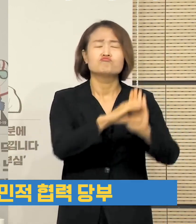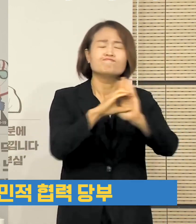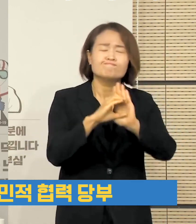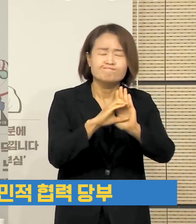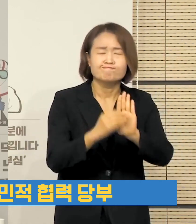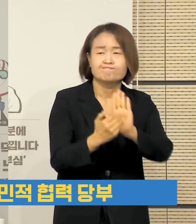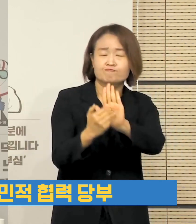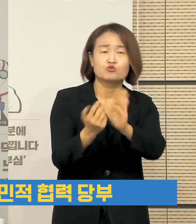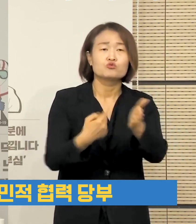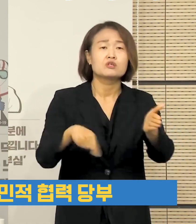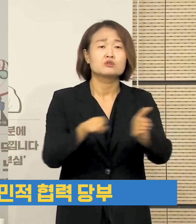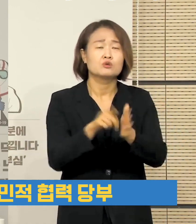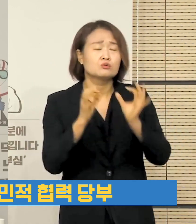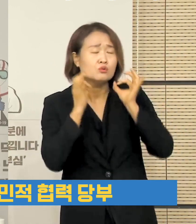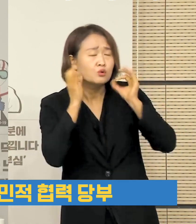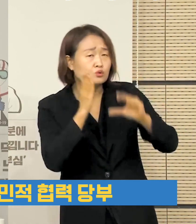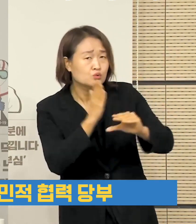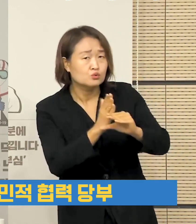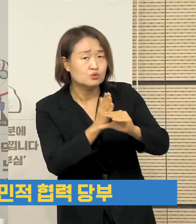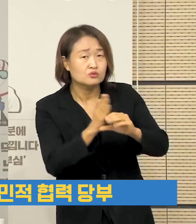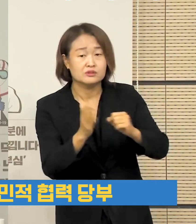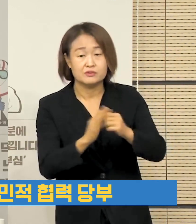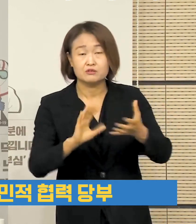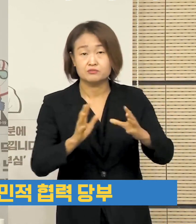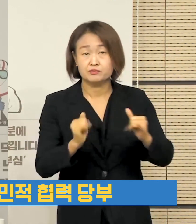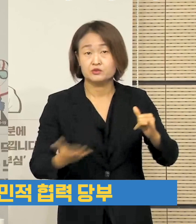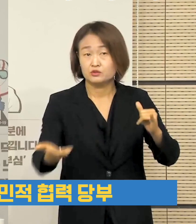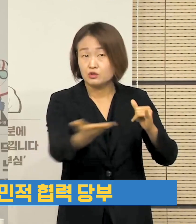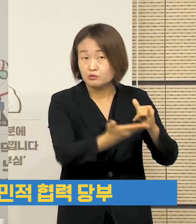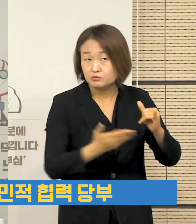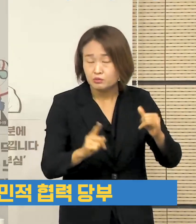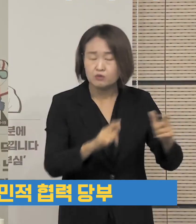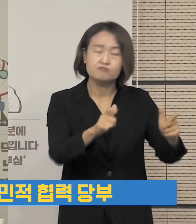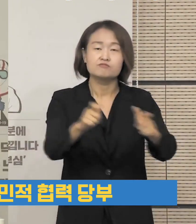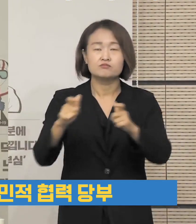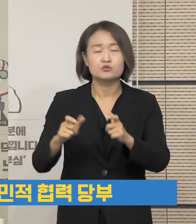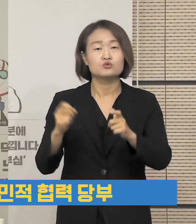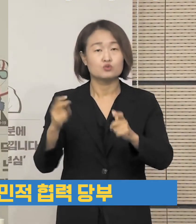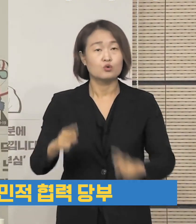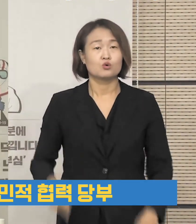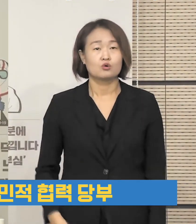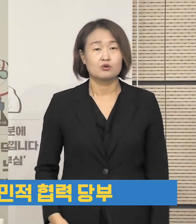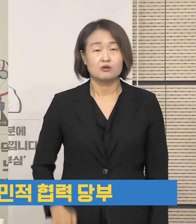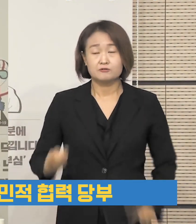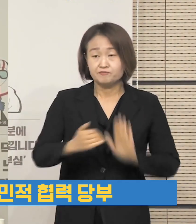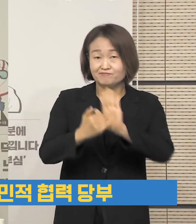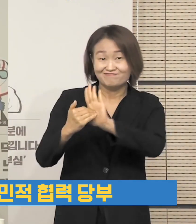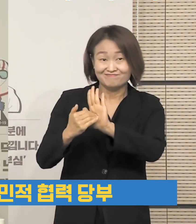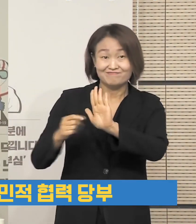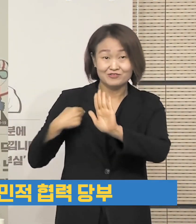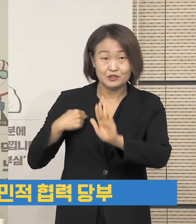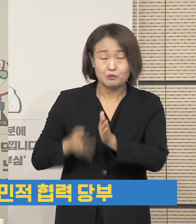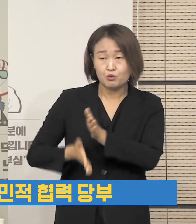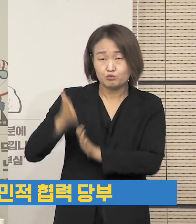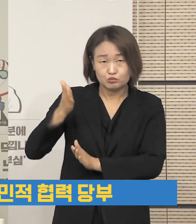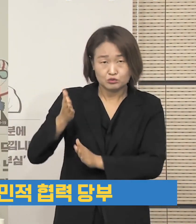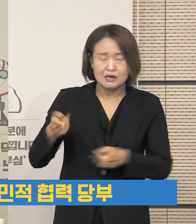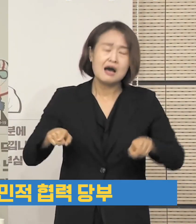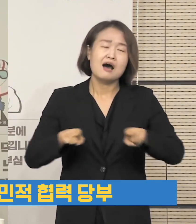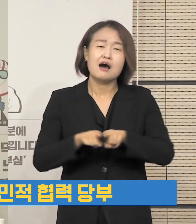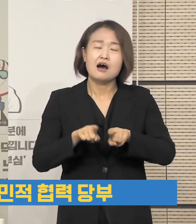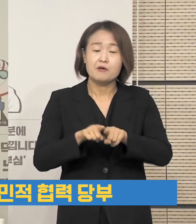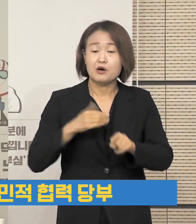노력하고 있으며 국민 여러분들께서도 지자체와 방역 당국이 제공하는 확진 환자 동선을